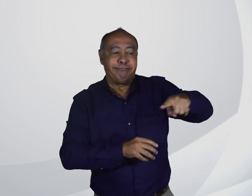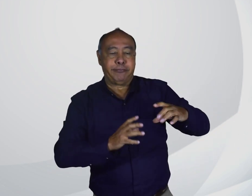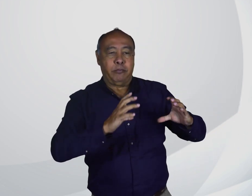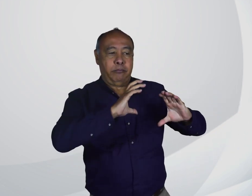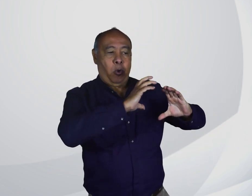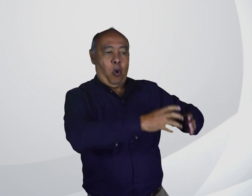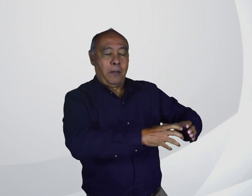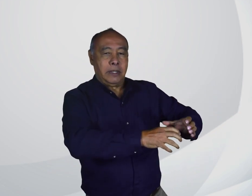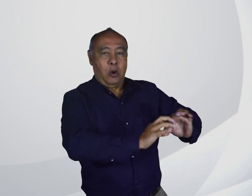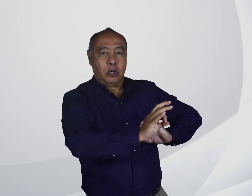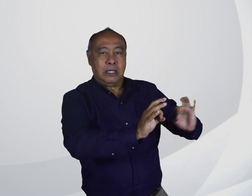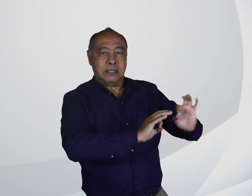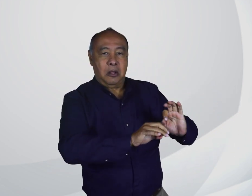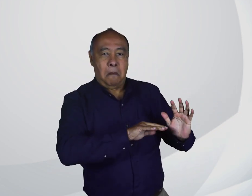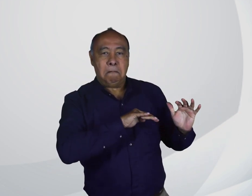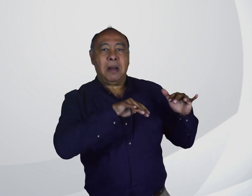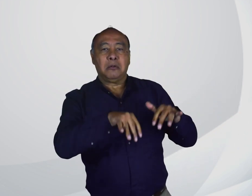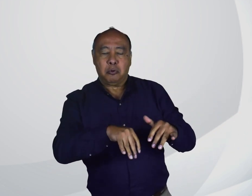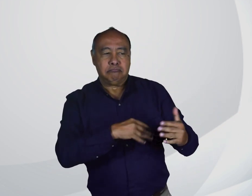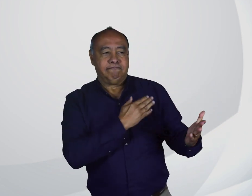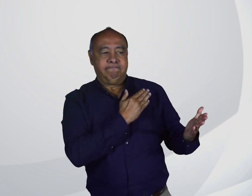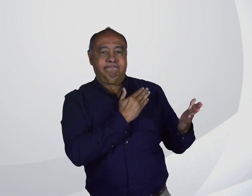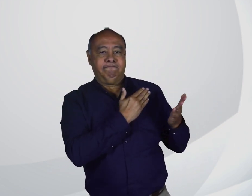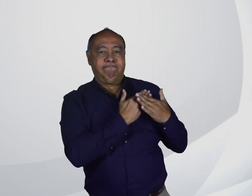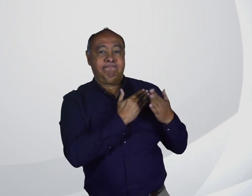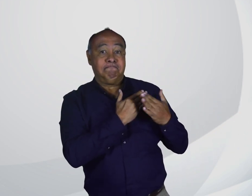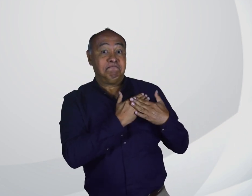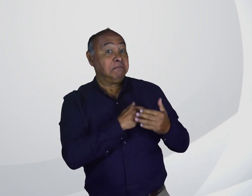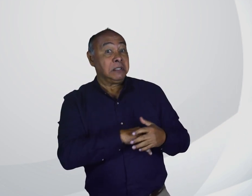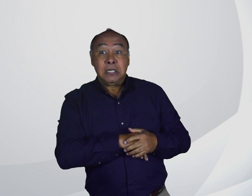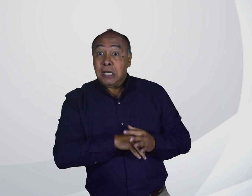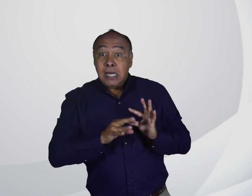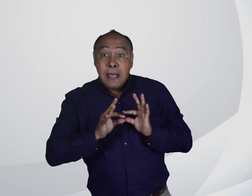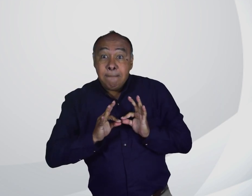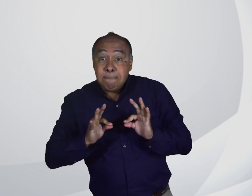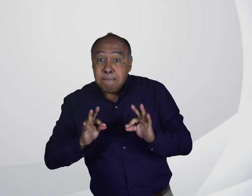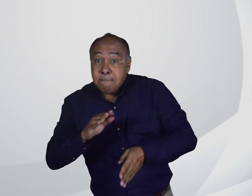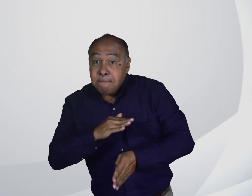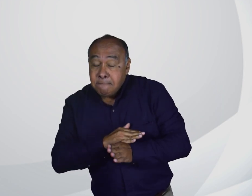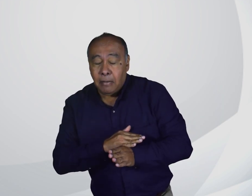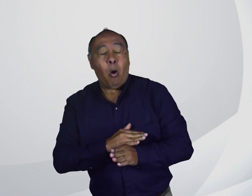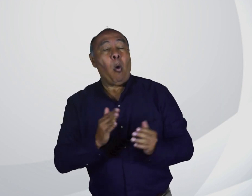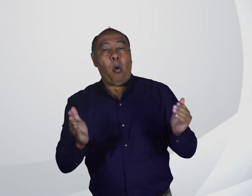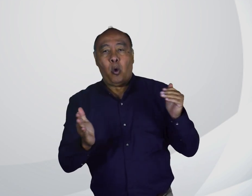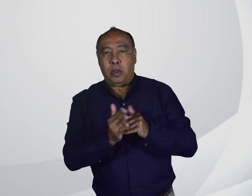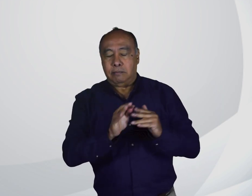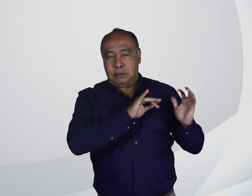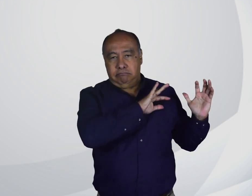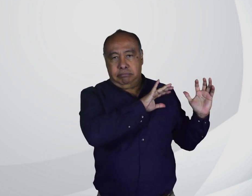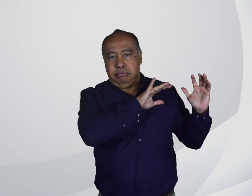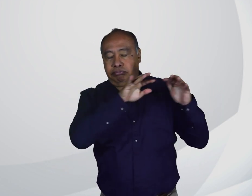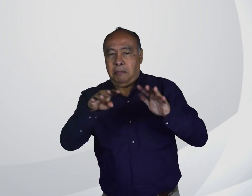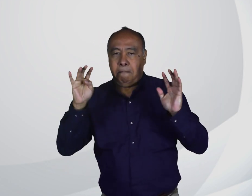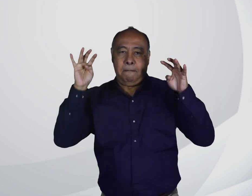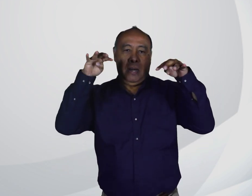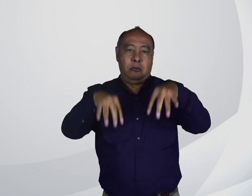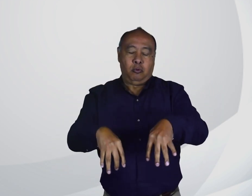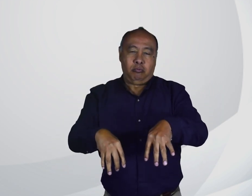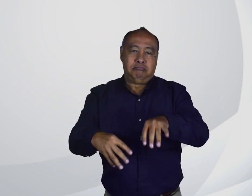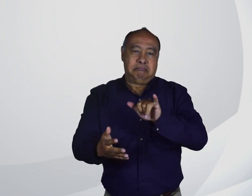organizador del plantón me avisa que si para diciembre no tenemos respuesta, otra vez se realizará un plantón.